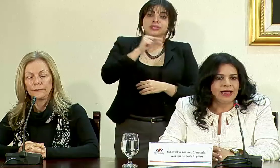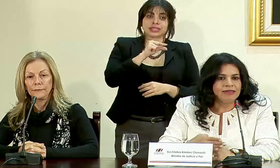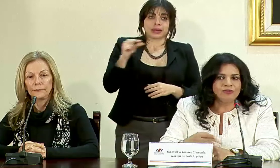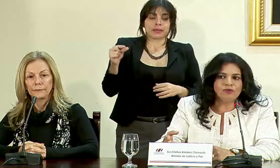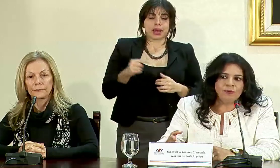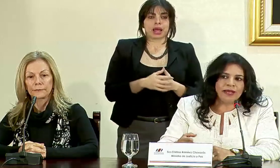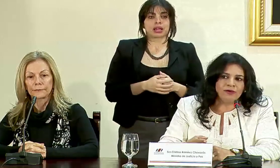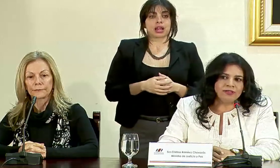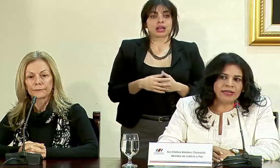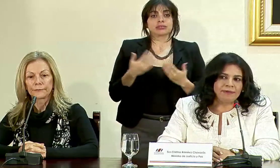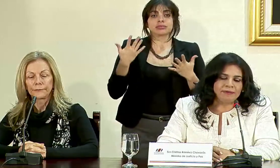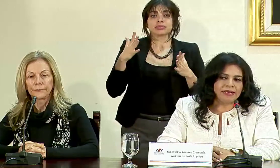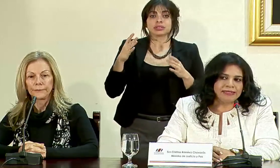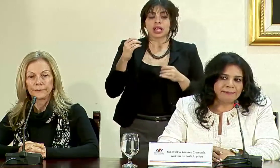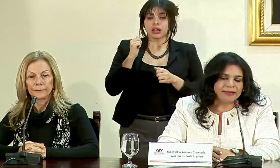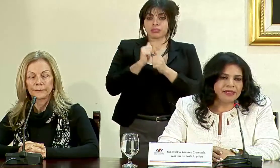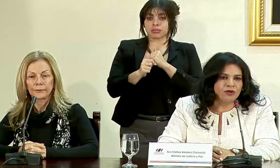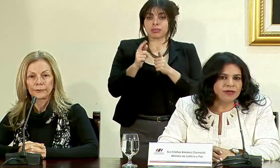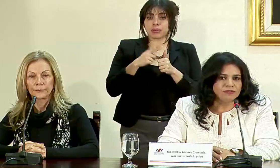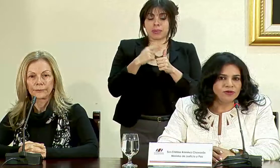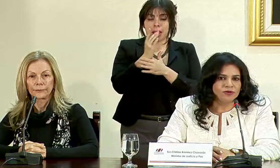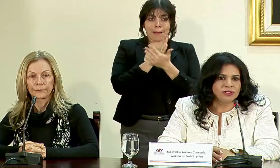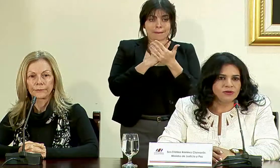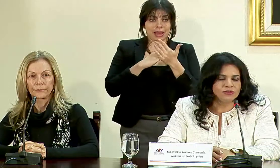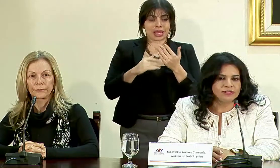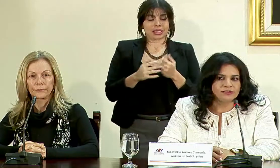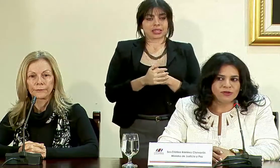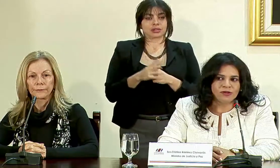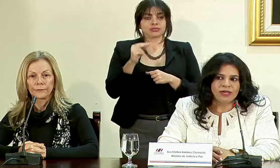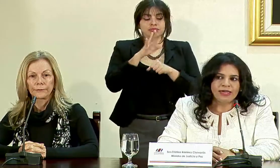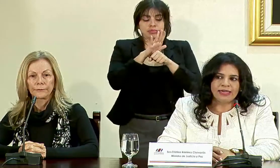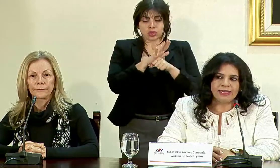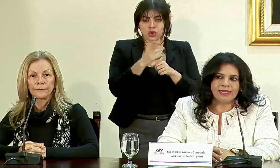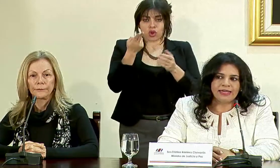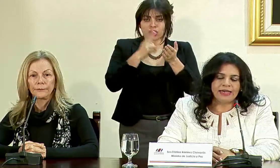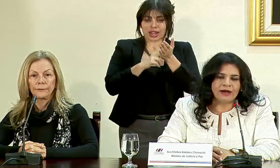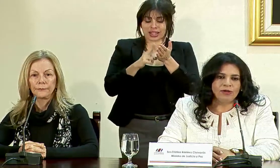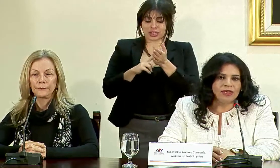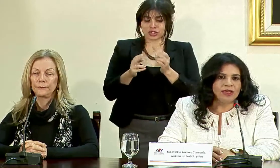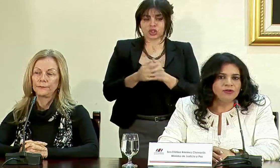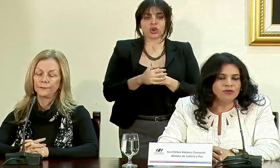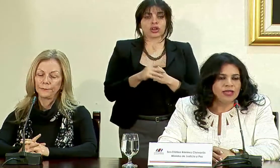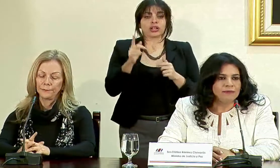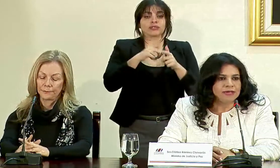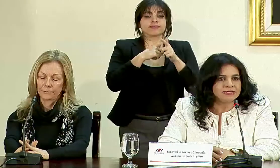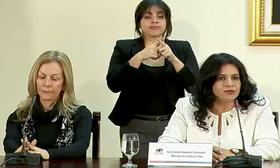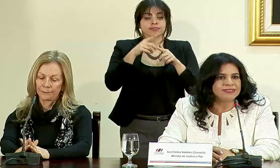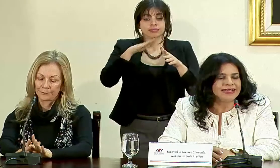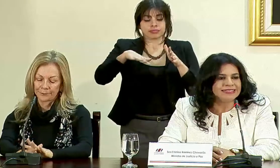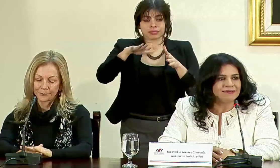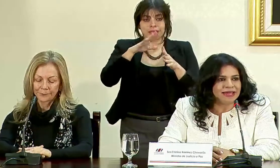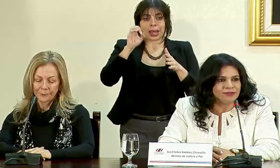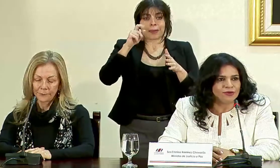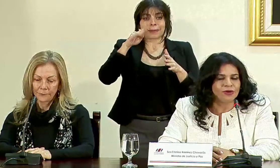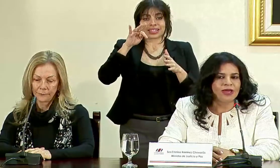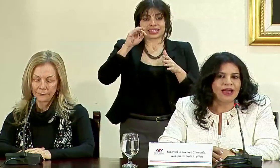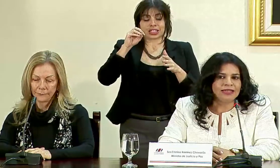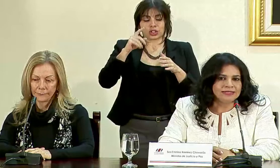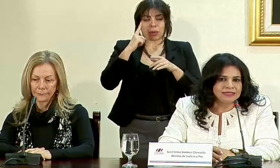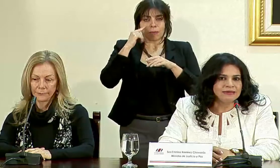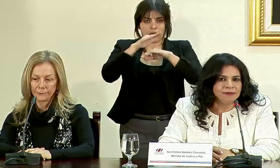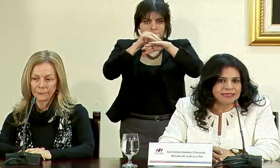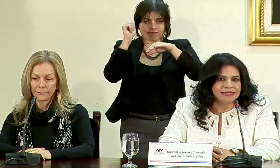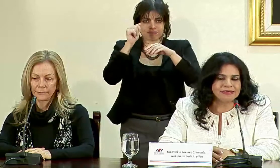habiendo superado ya la primera etapa de no objeción de contratación la unidad ejecutora del empréstito estará llamando